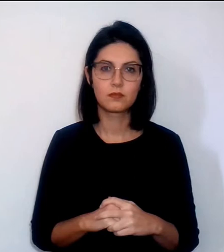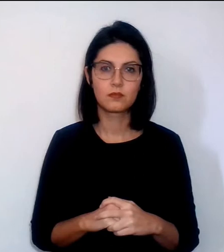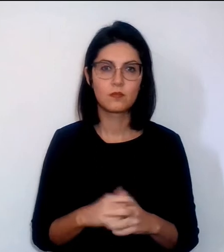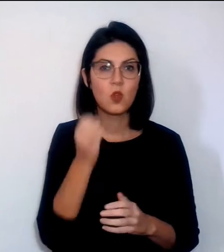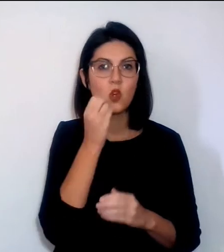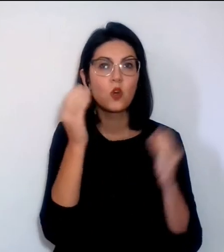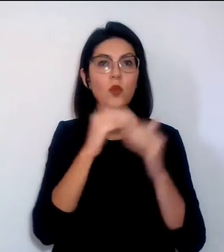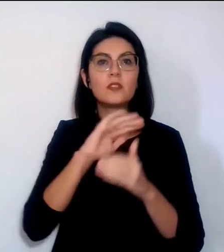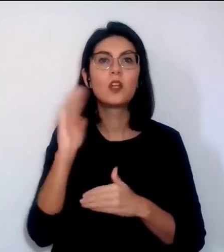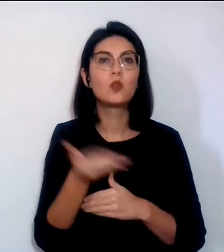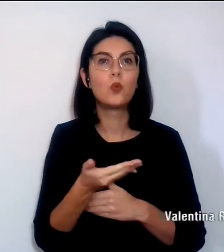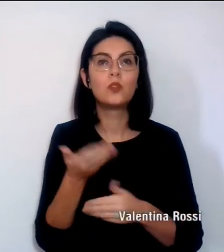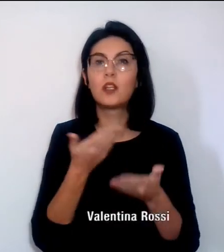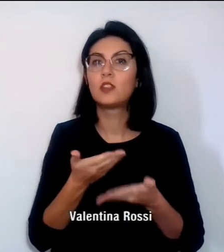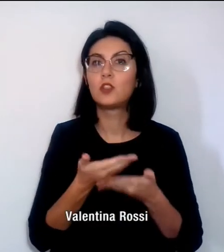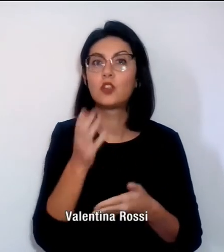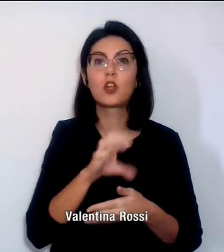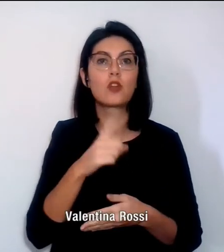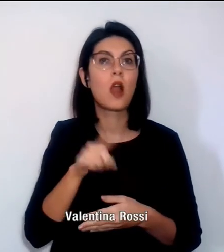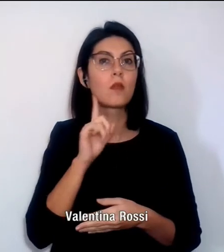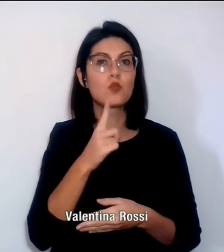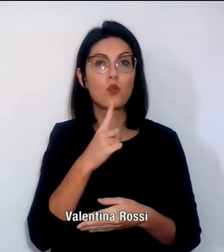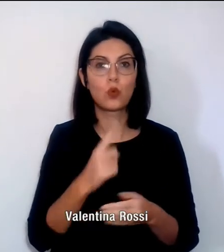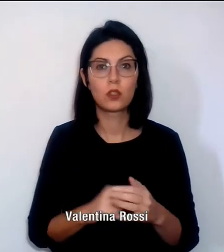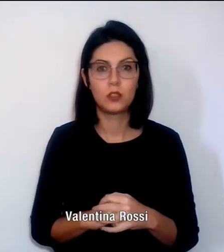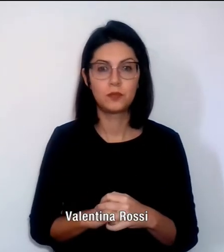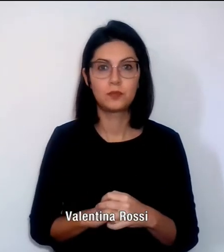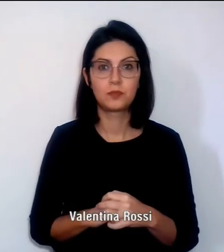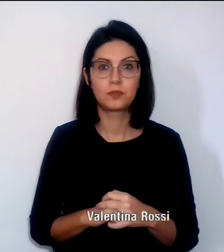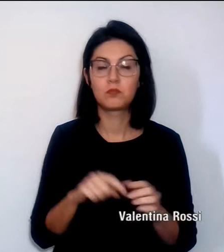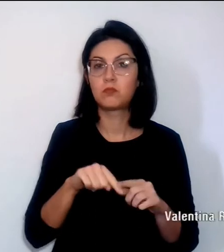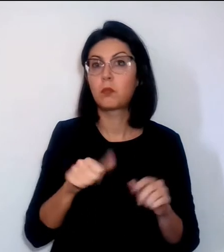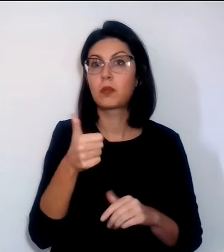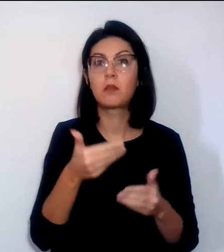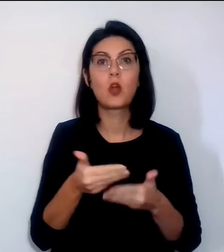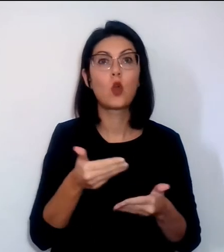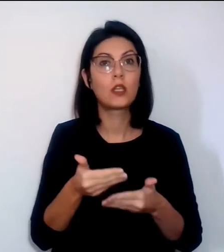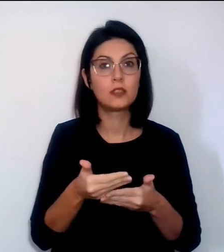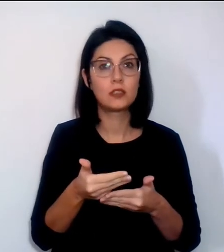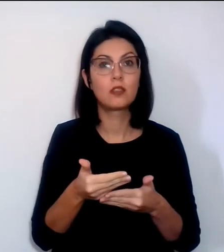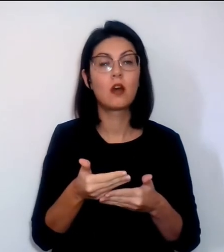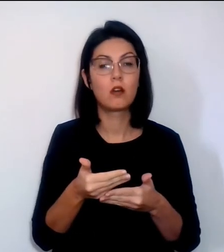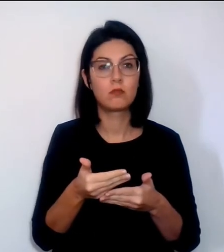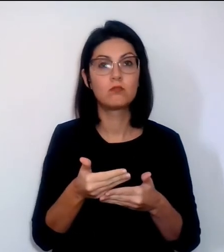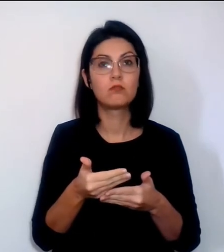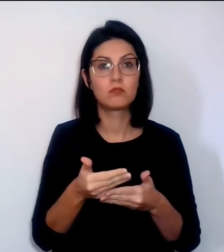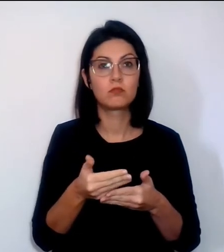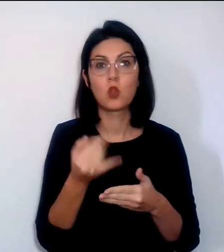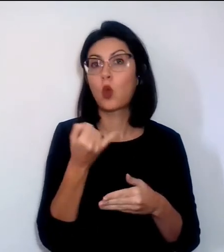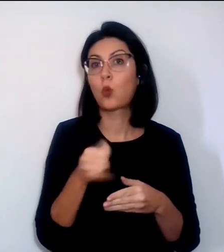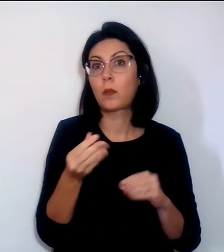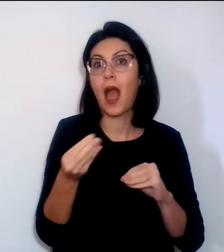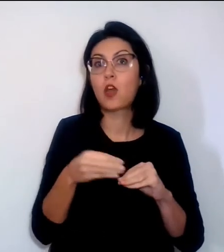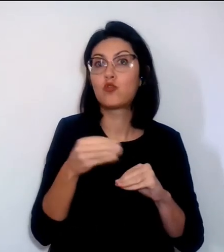Ciao a tutti dal Tg regionale per sordi, apriamo con gli ultimi aggiornamenti per quanto